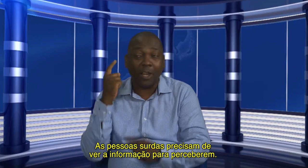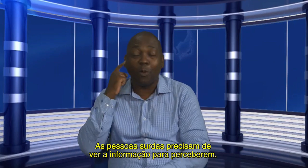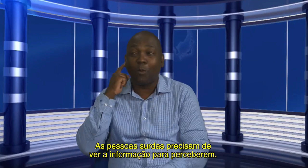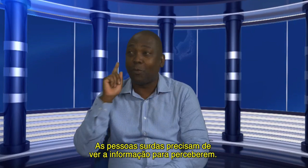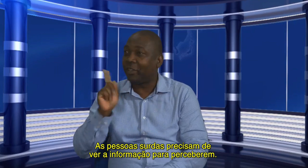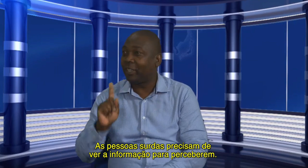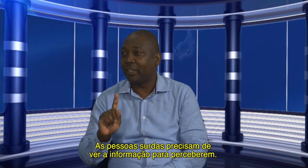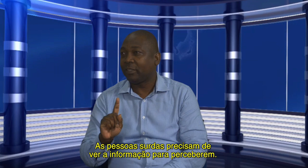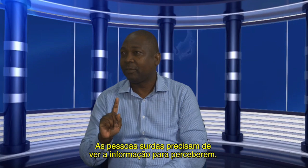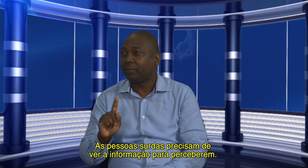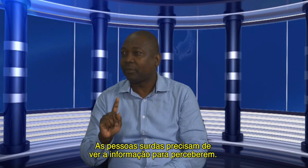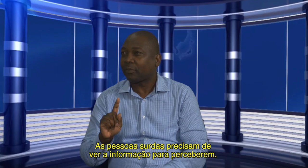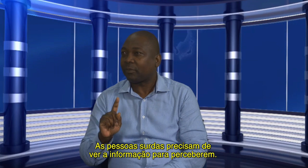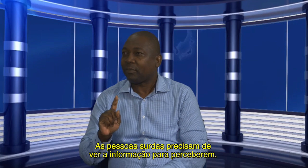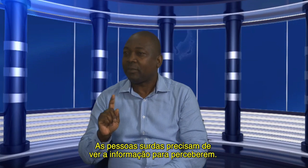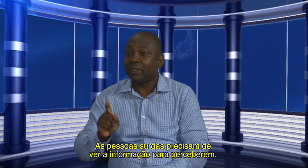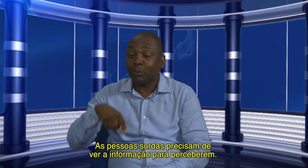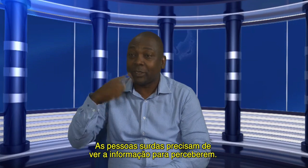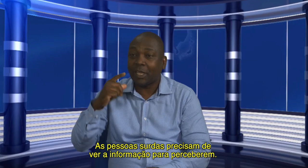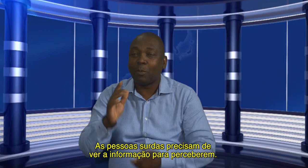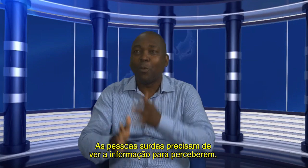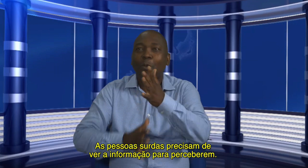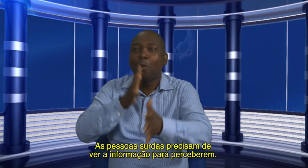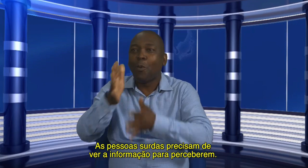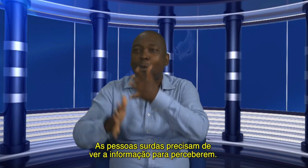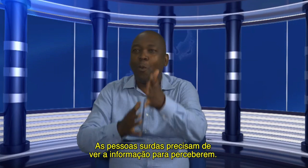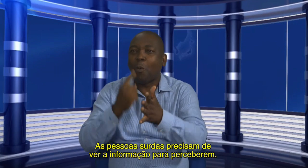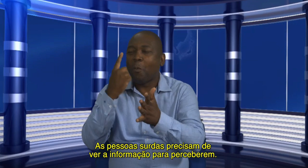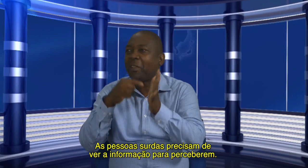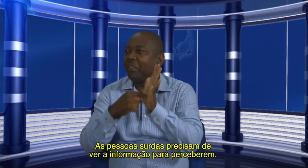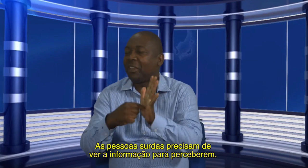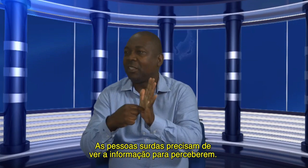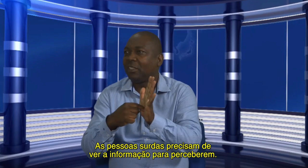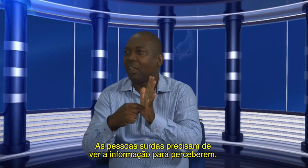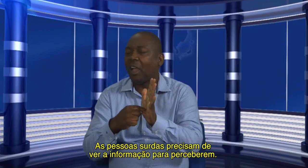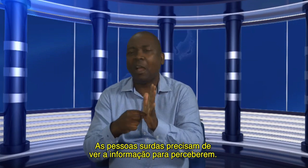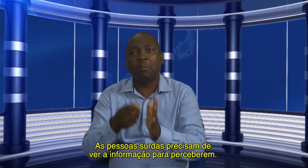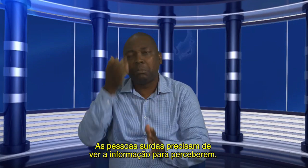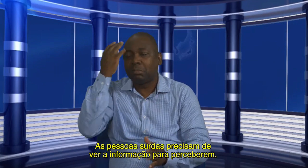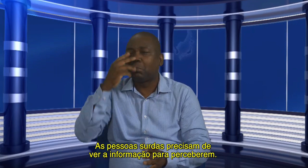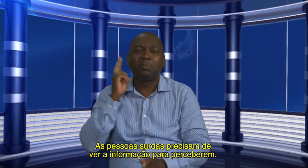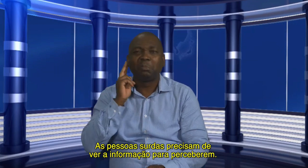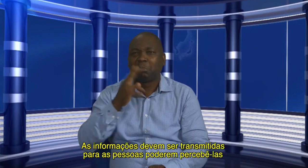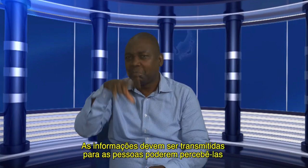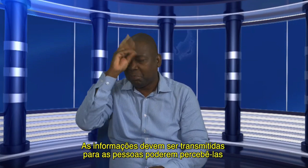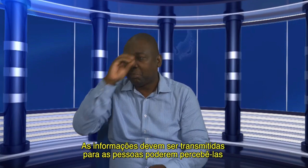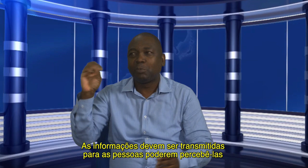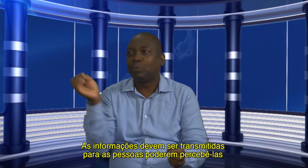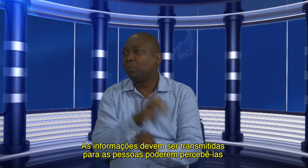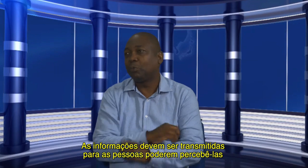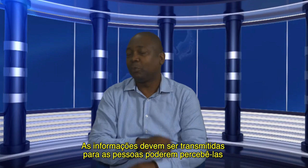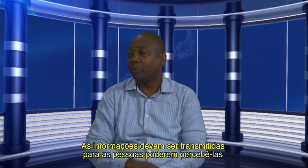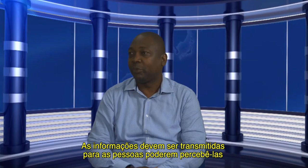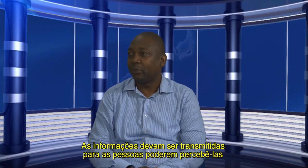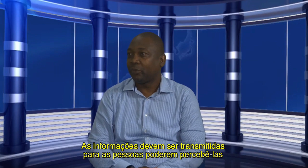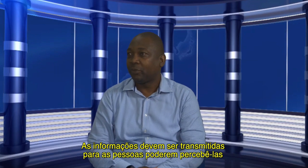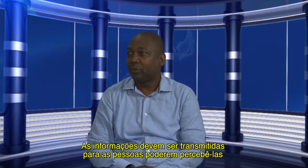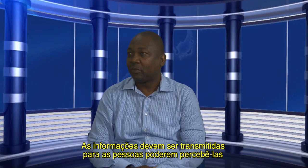E as pessoas surdas, para poder perceber, precisam de ver a informação. A informação deve ser